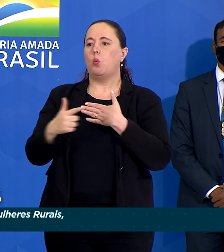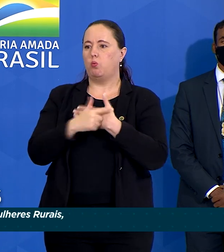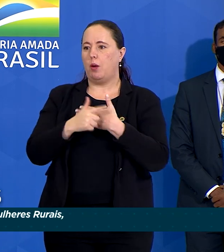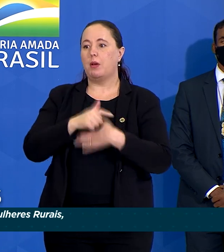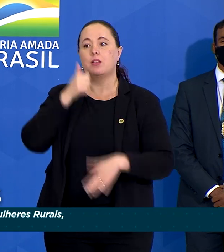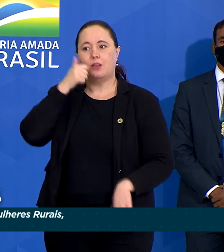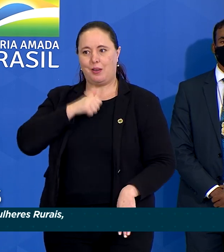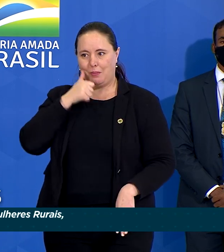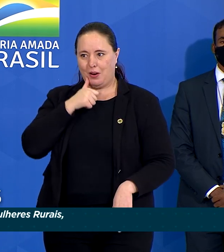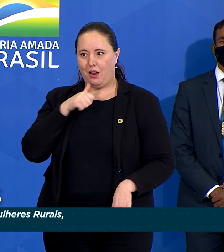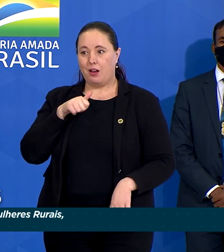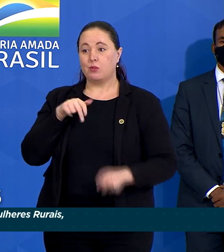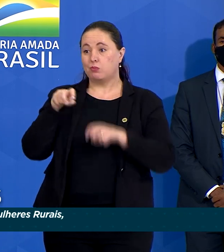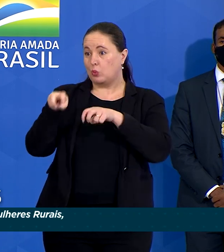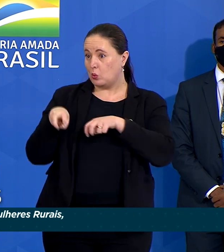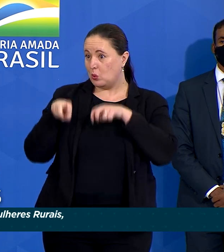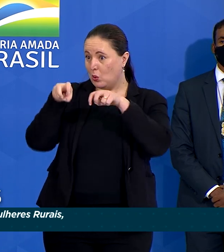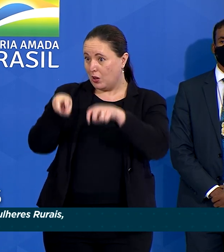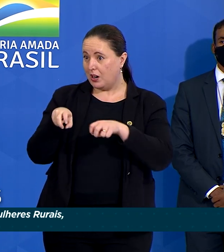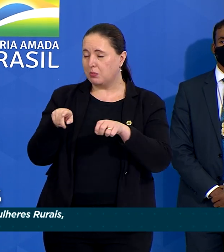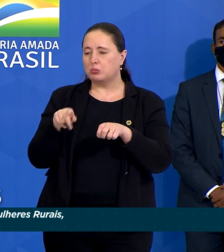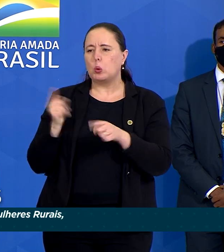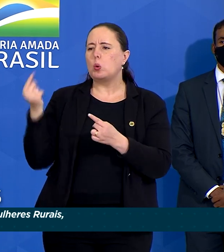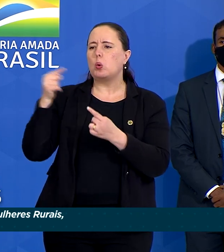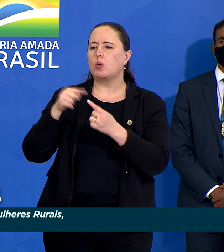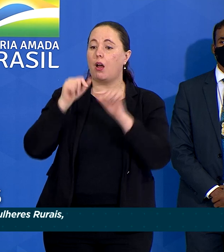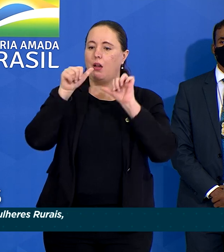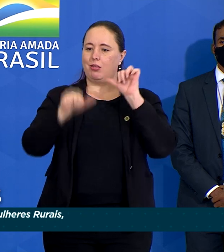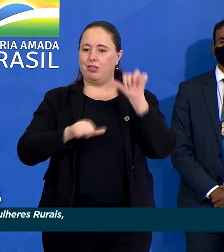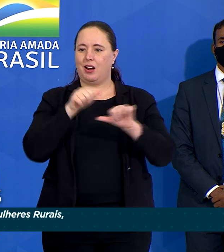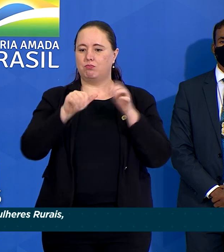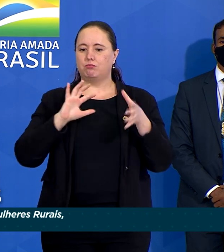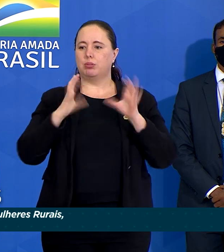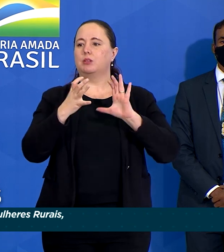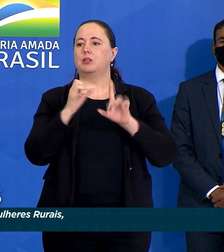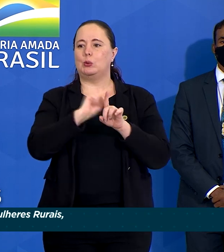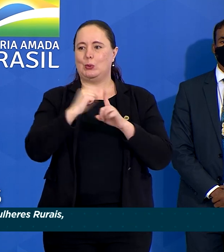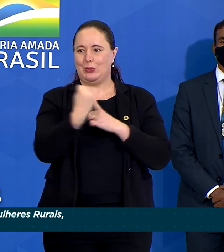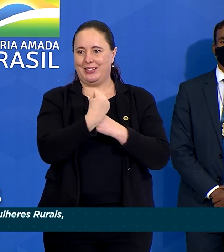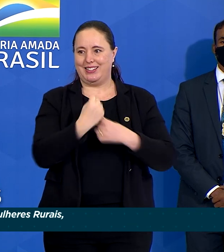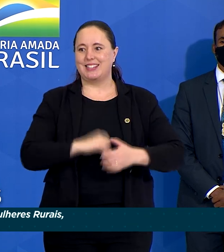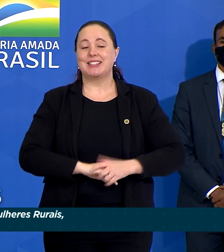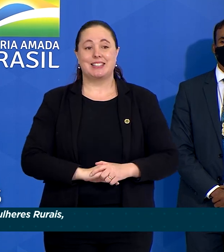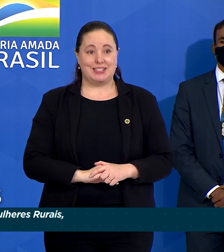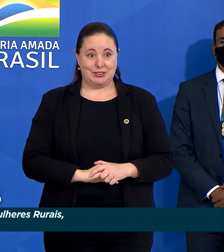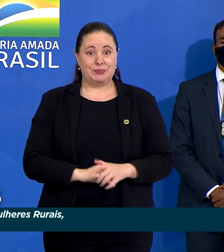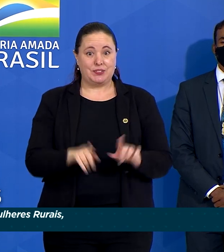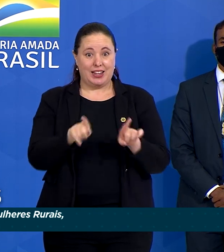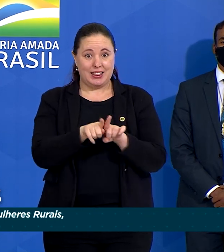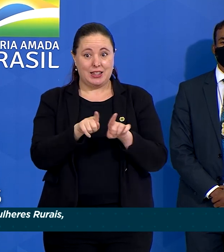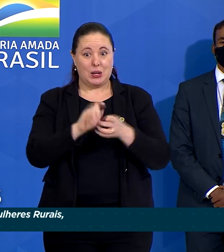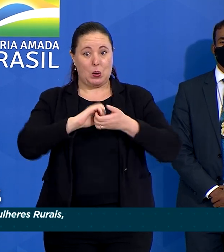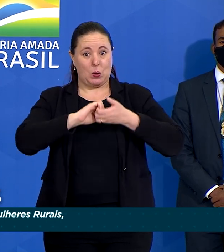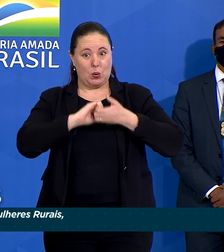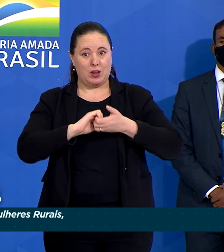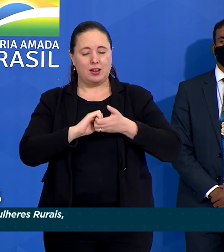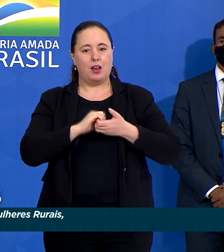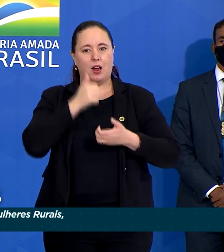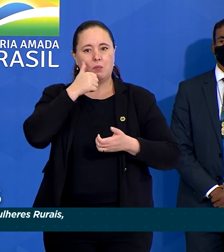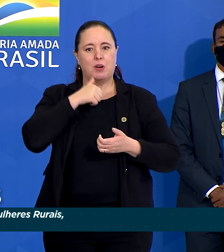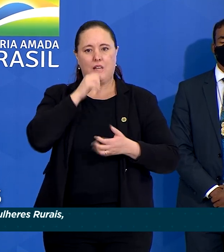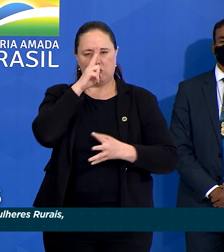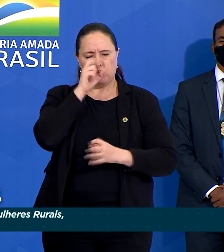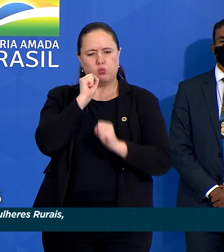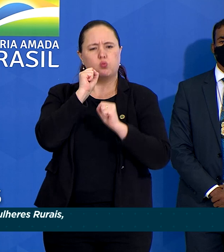das mulheres do campo na transformação da nossa sociedade. Quero também saudar essa guerreira,